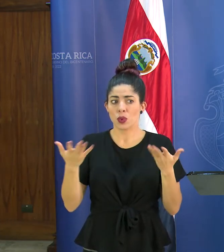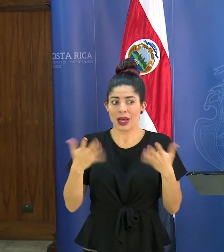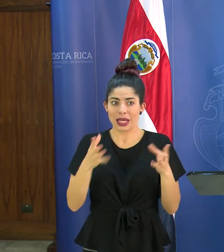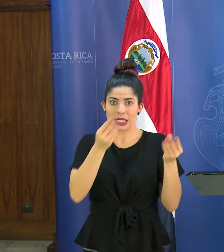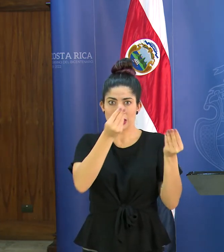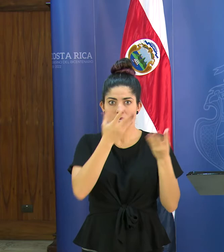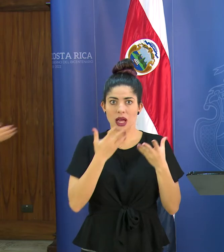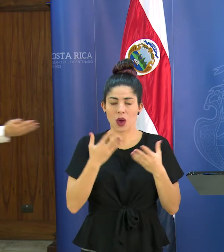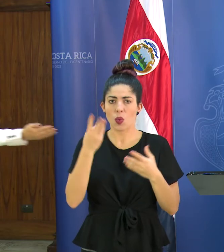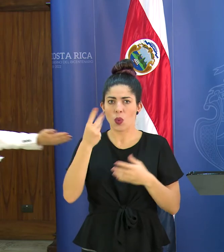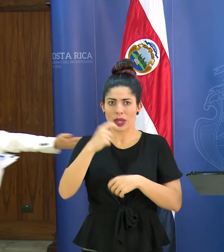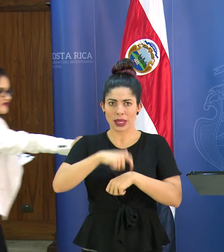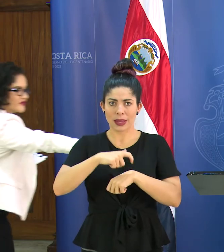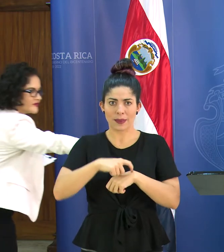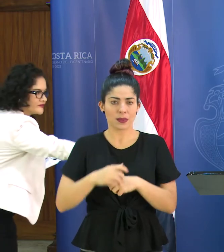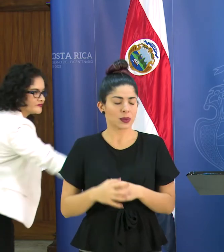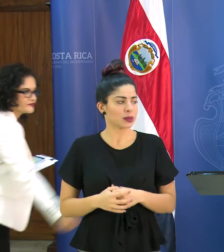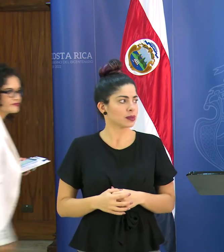anunciado